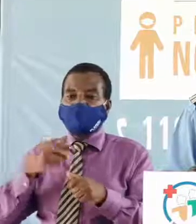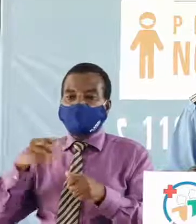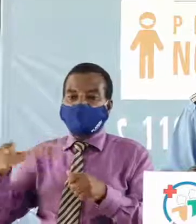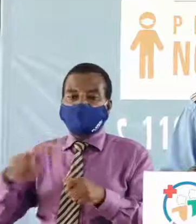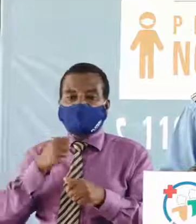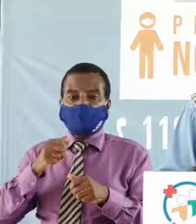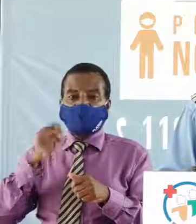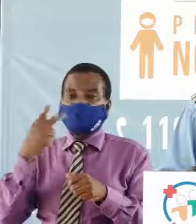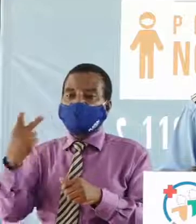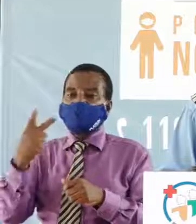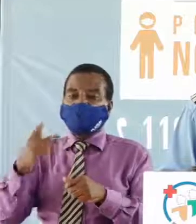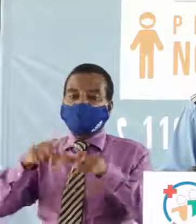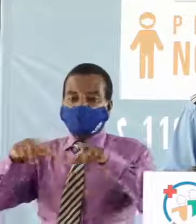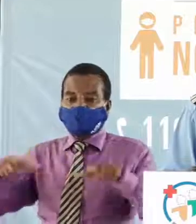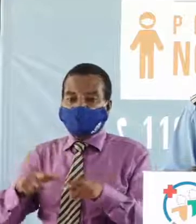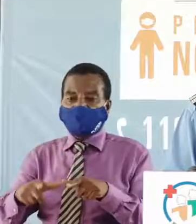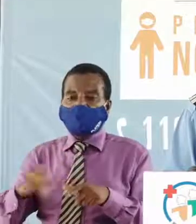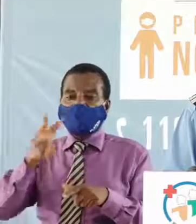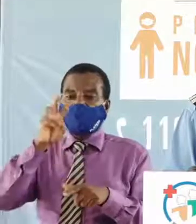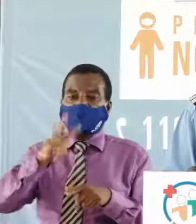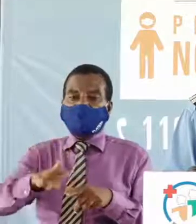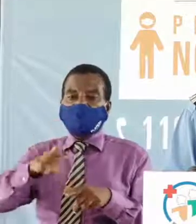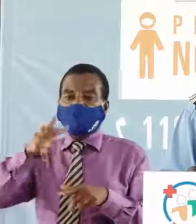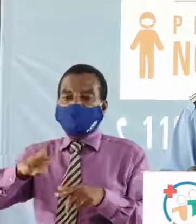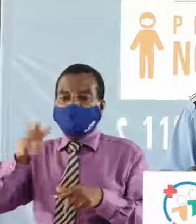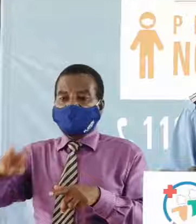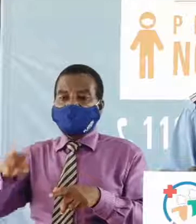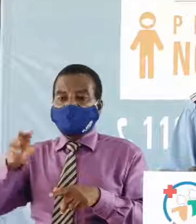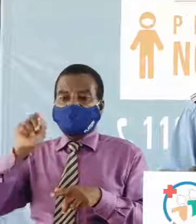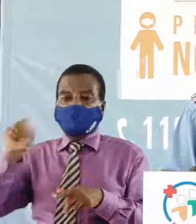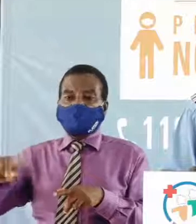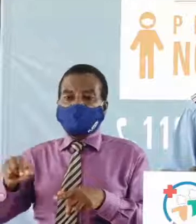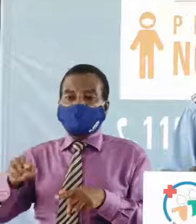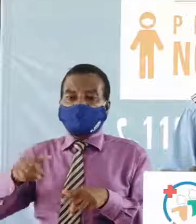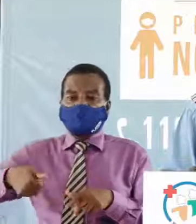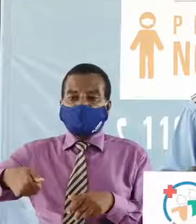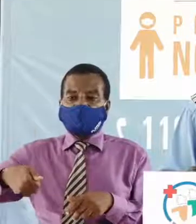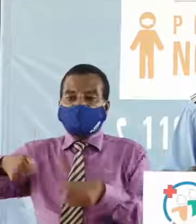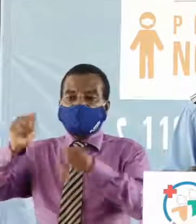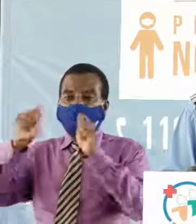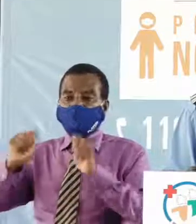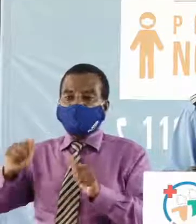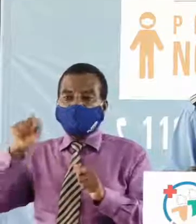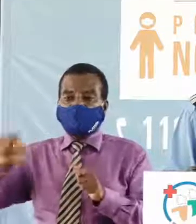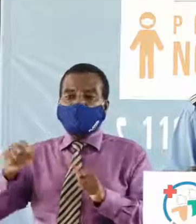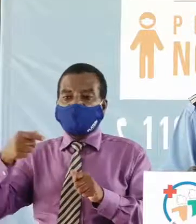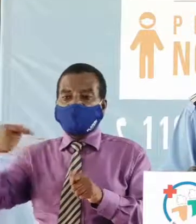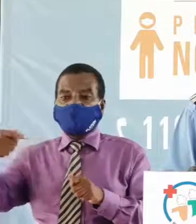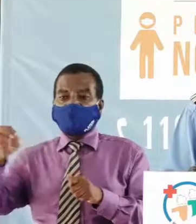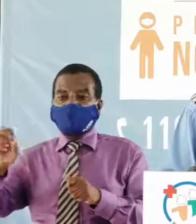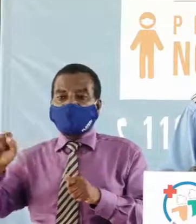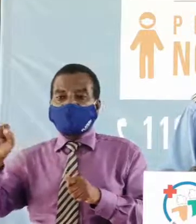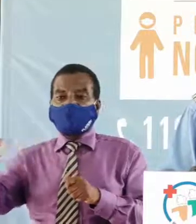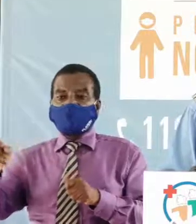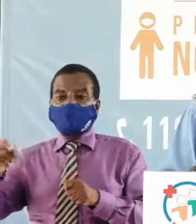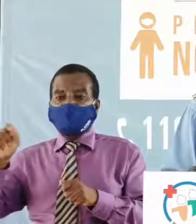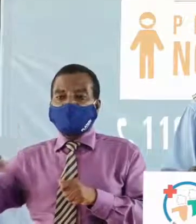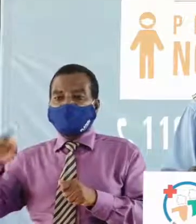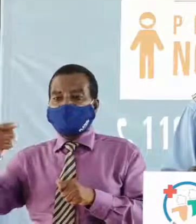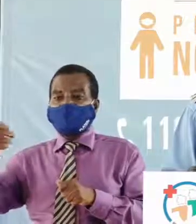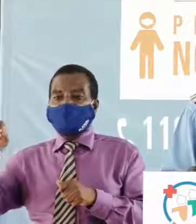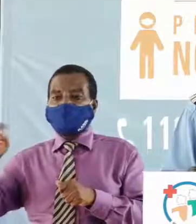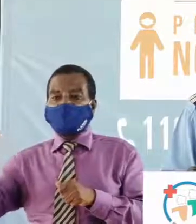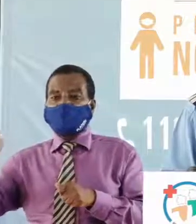à deux sites. 3 fois W autorisation .gouv.ci